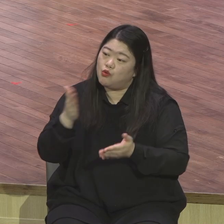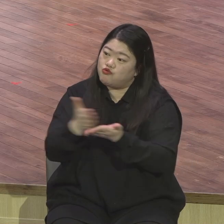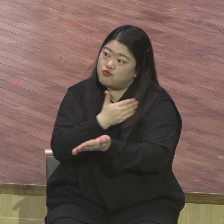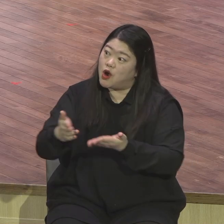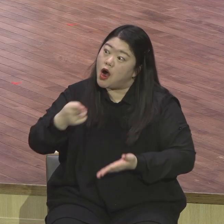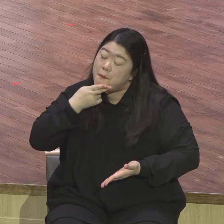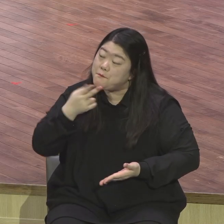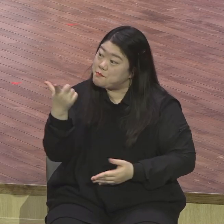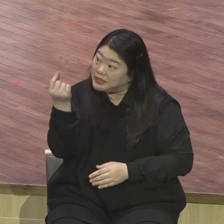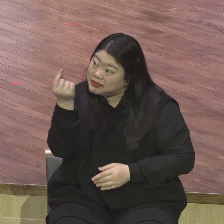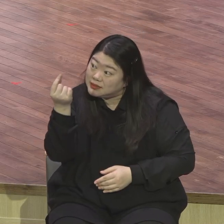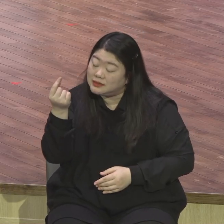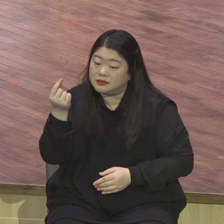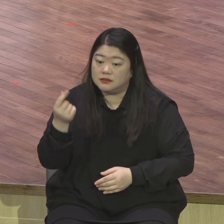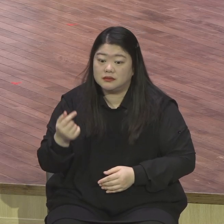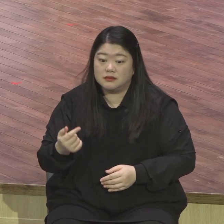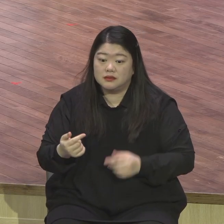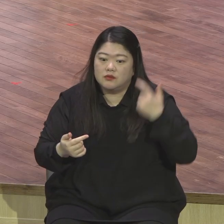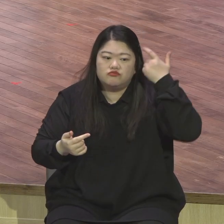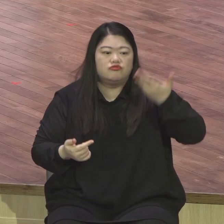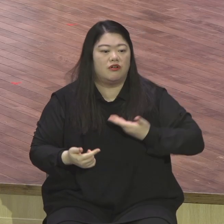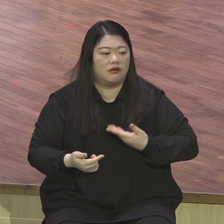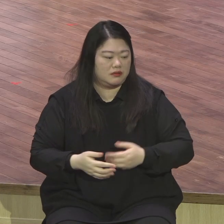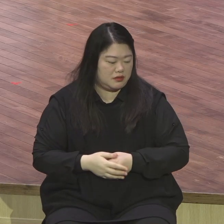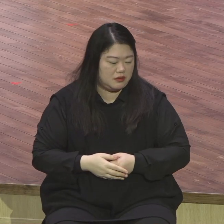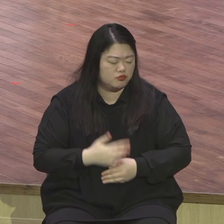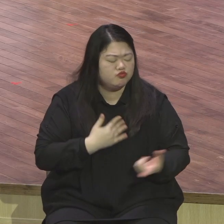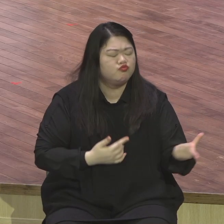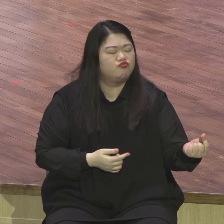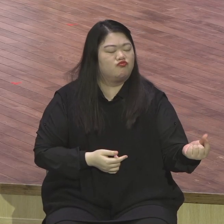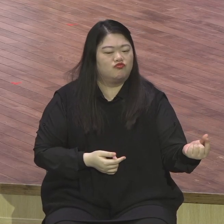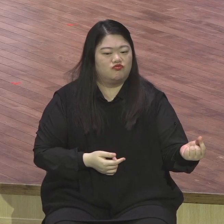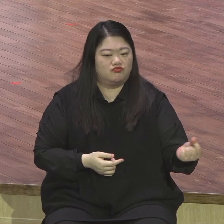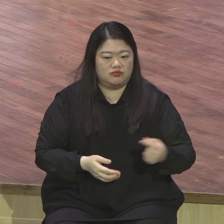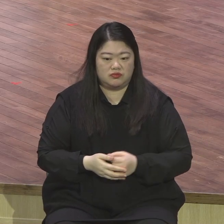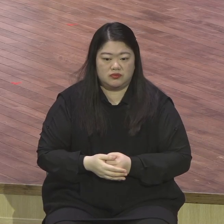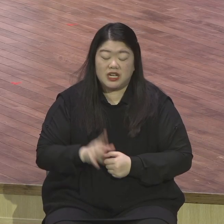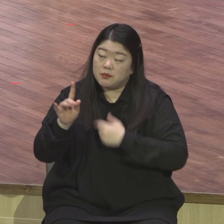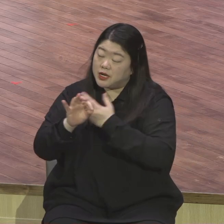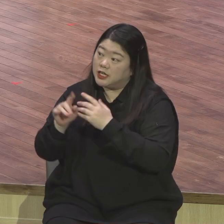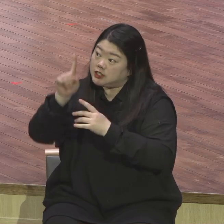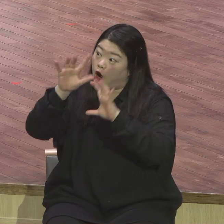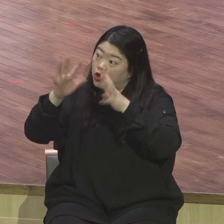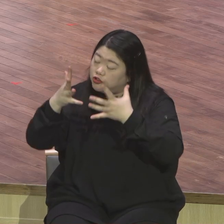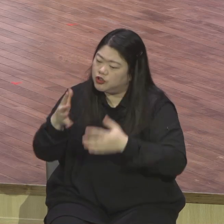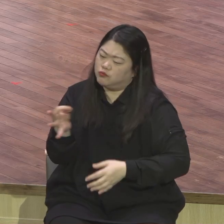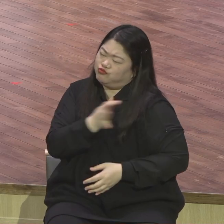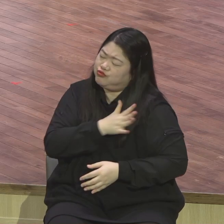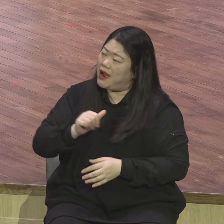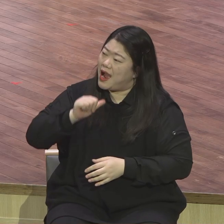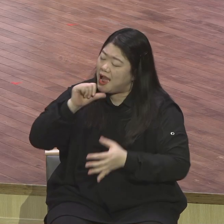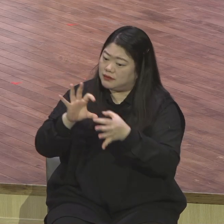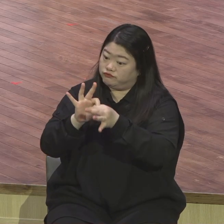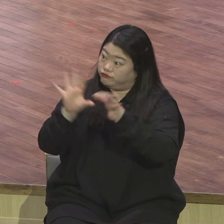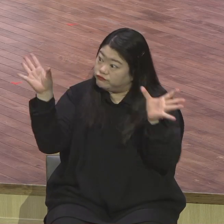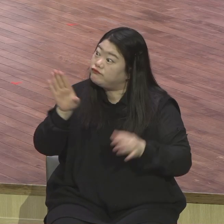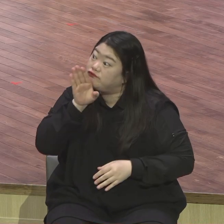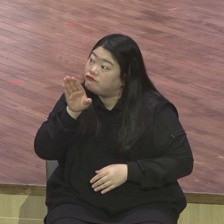가난도 없습니다 질병장애 없습니다 천국 가면 다 회복됩니다 원래 모습으로